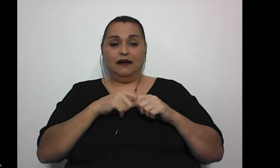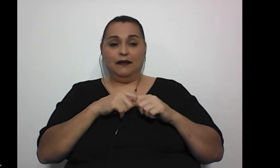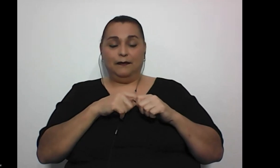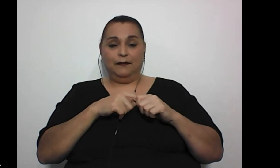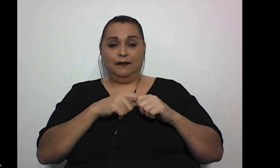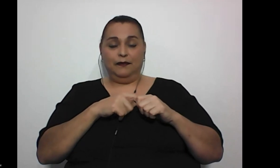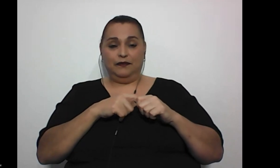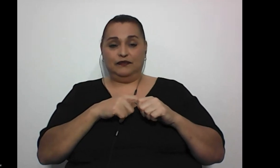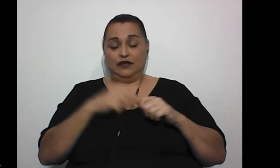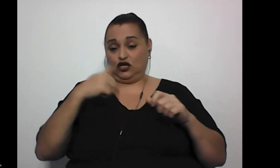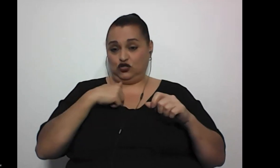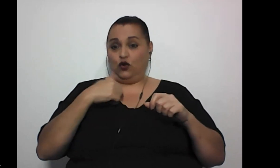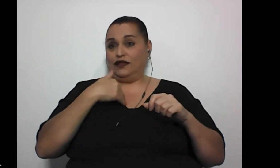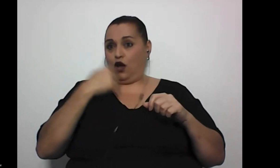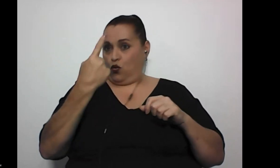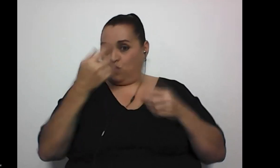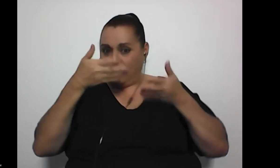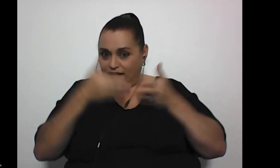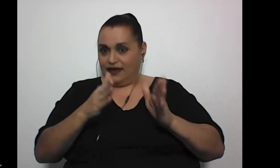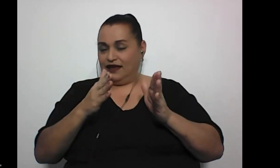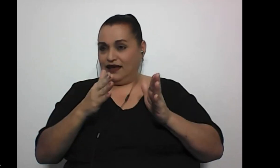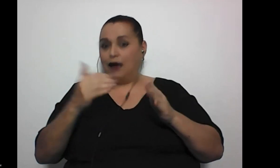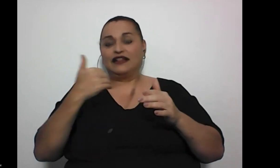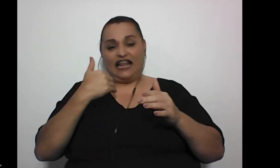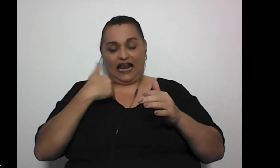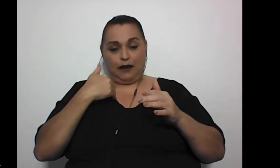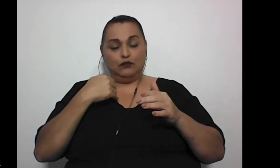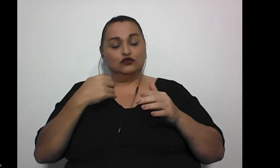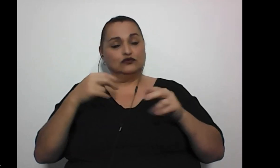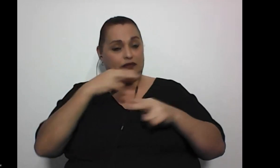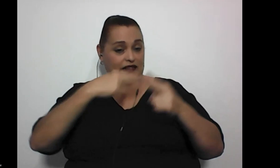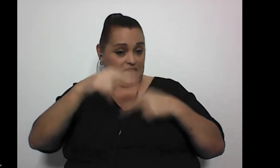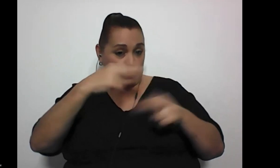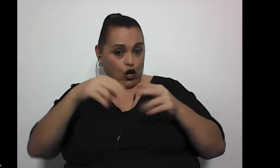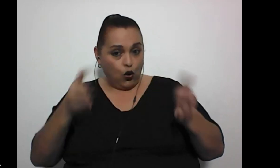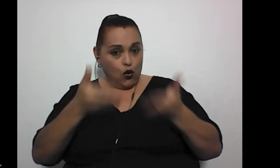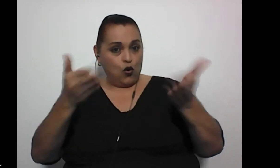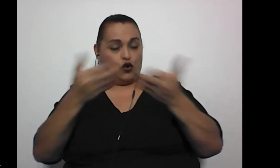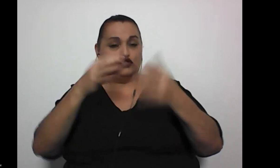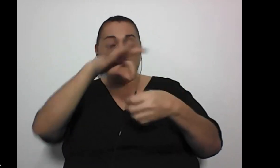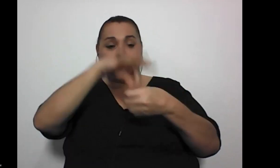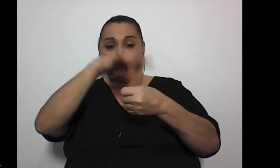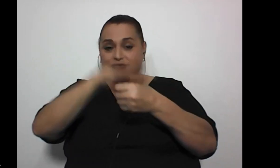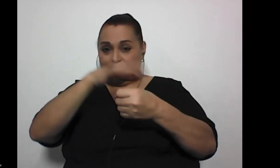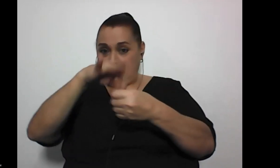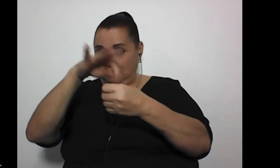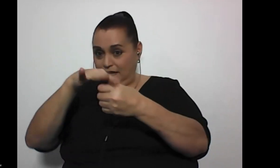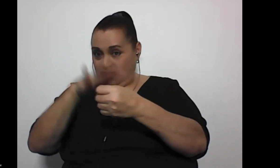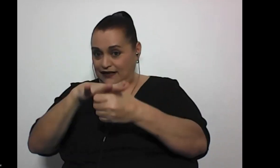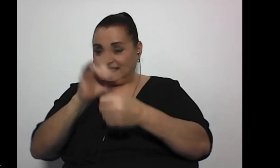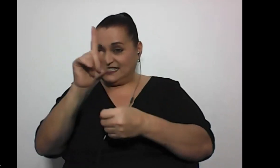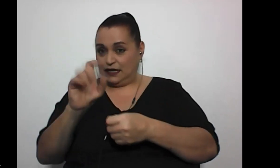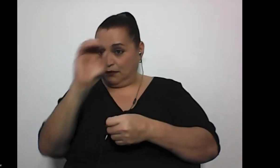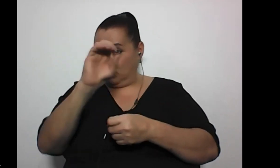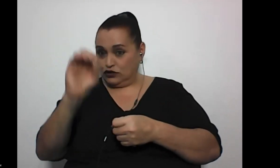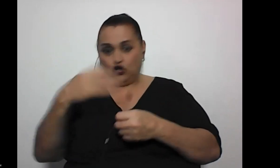si bien es cierto solo tengo una hija pero nosotros tenemos un emprendimiento en hidroponía es agricultura 100% y hay